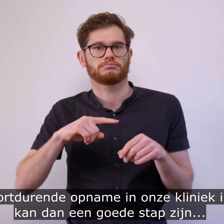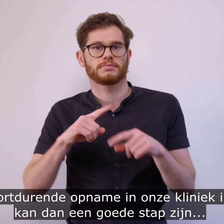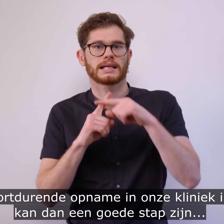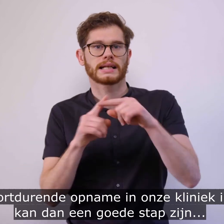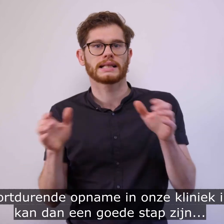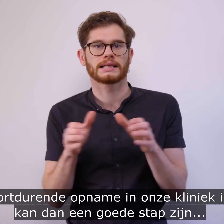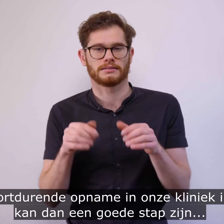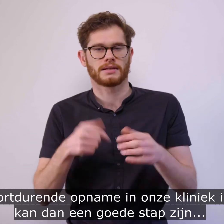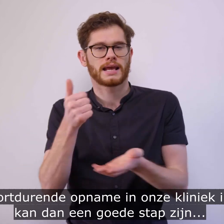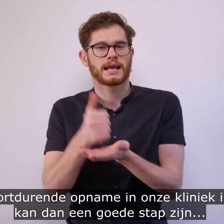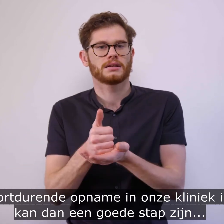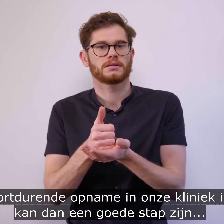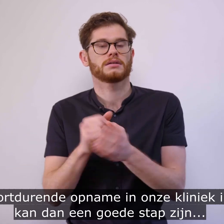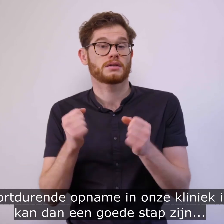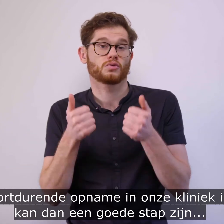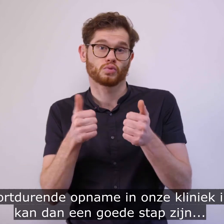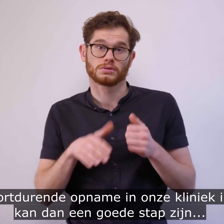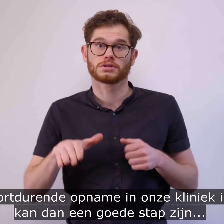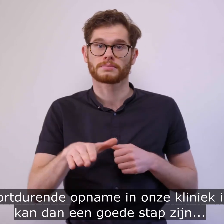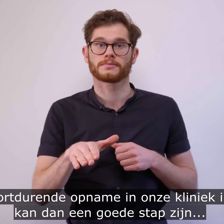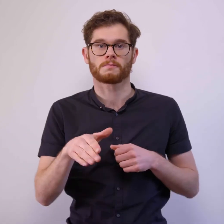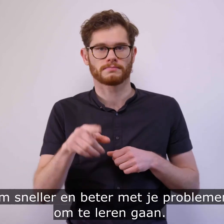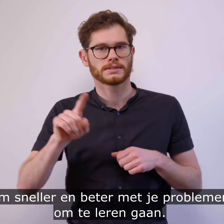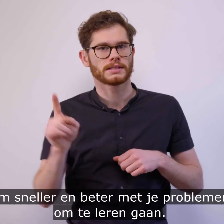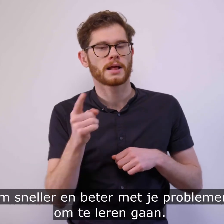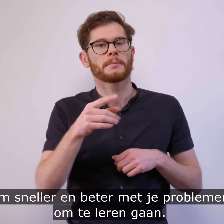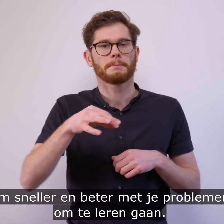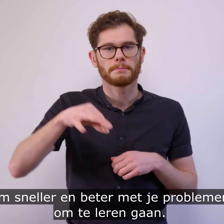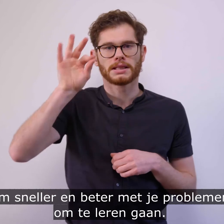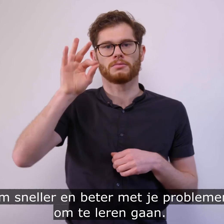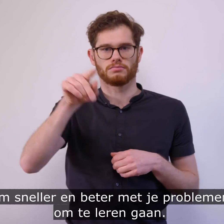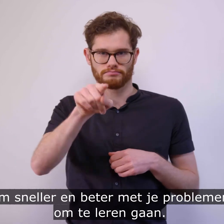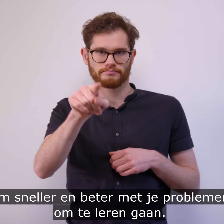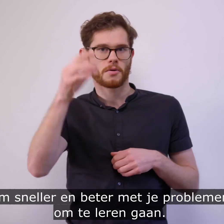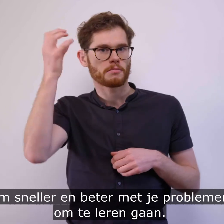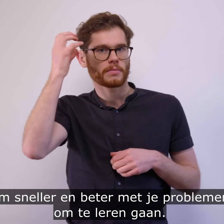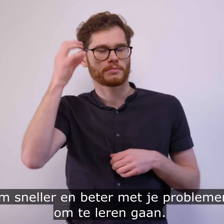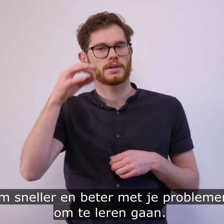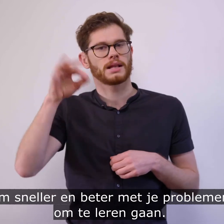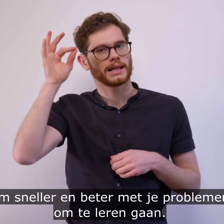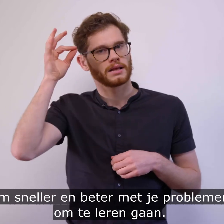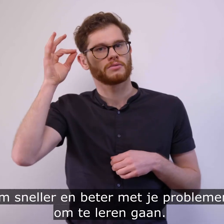Ede kan dan een goede stap zijn om sneller en beter met je problemen om te leren gaan.